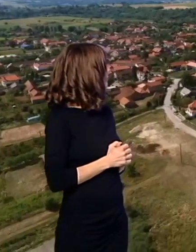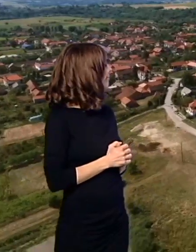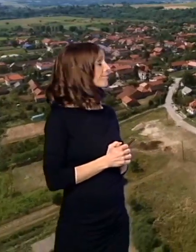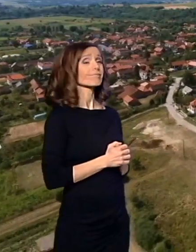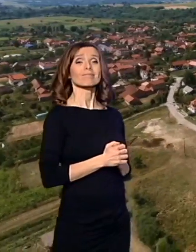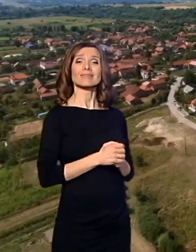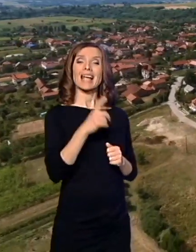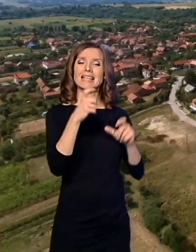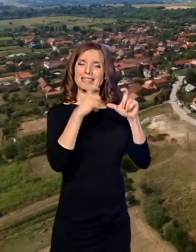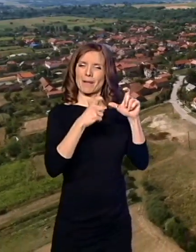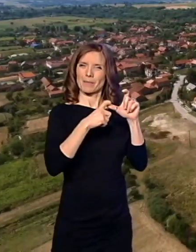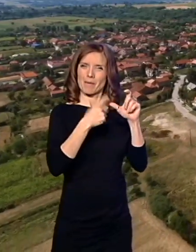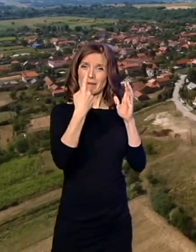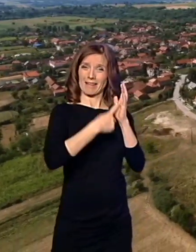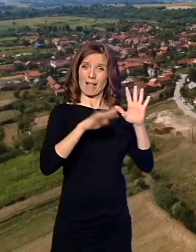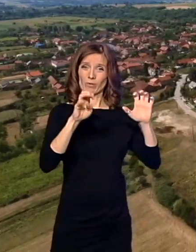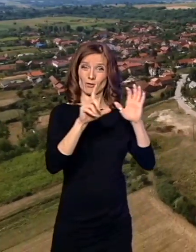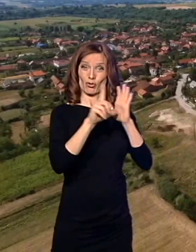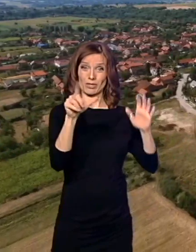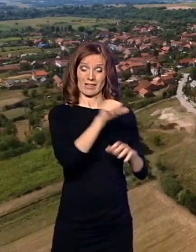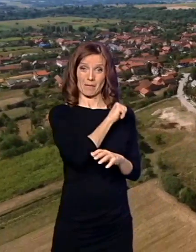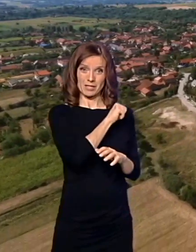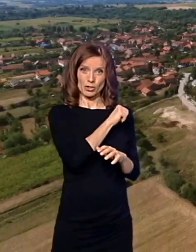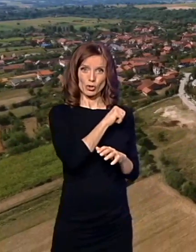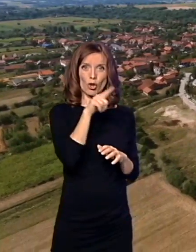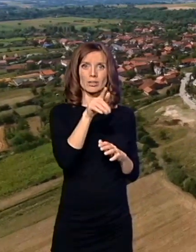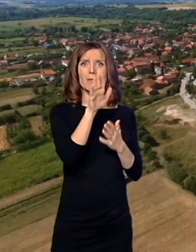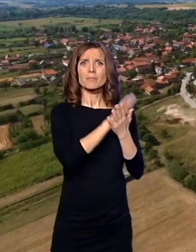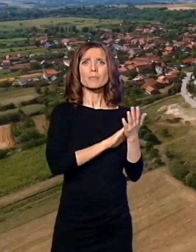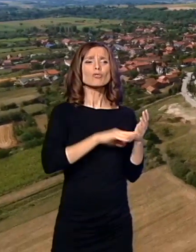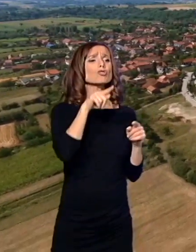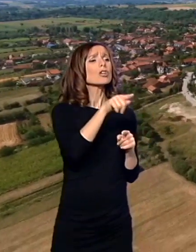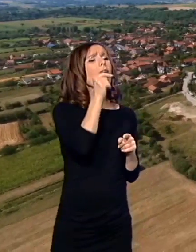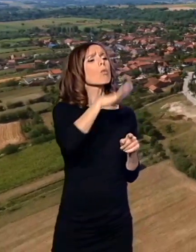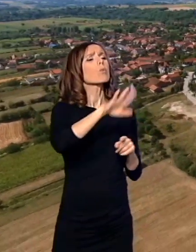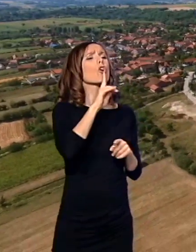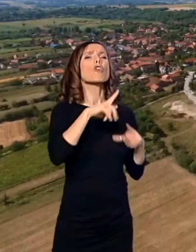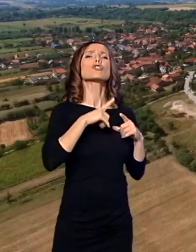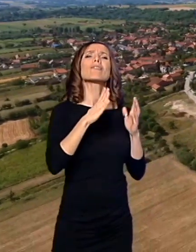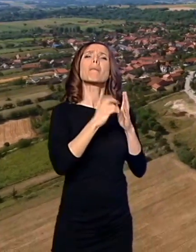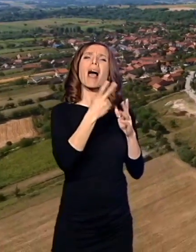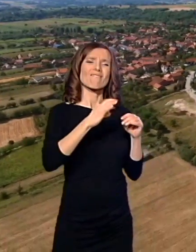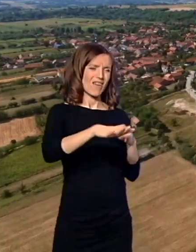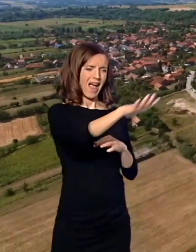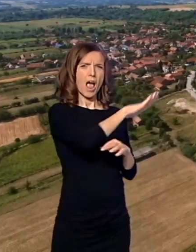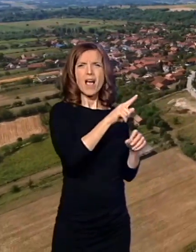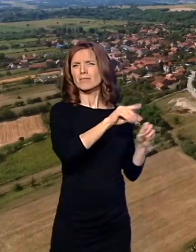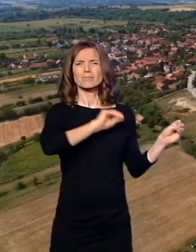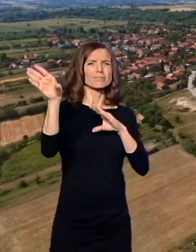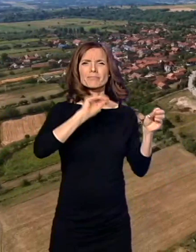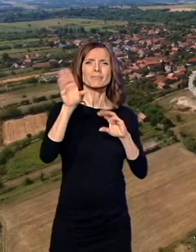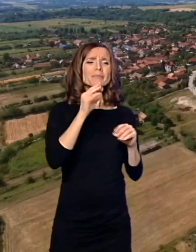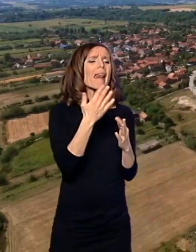Septembra 1917. godine kreće masovna deportacija žitelja Mlavskog kraja. Osim par kuća saradnika